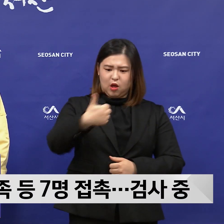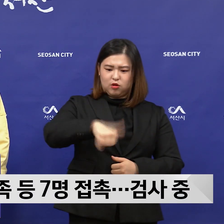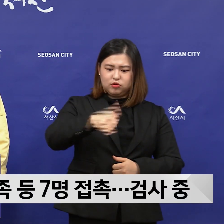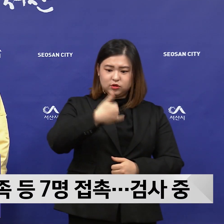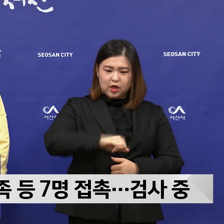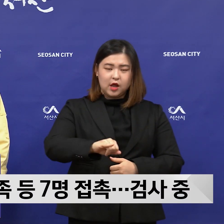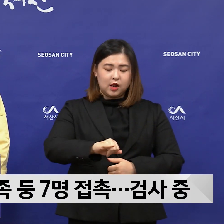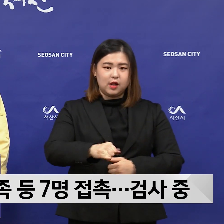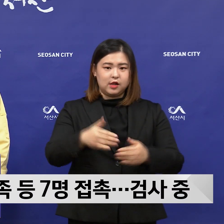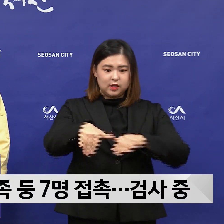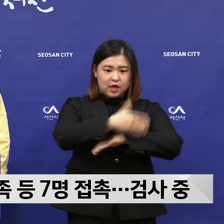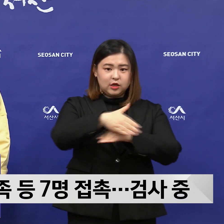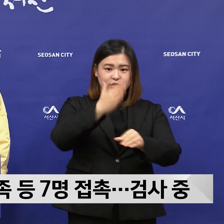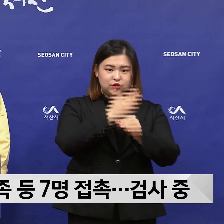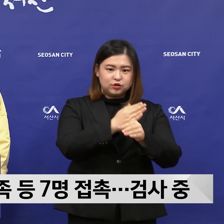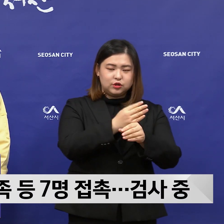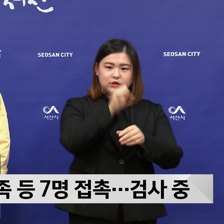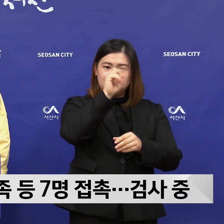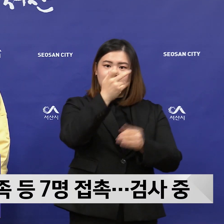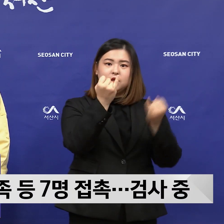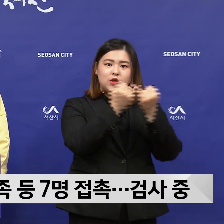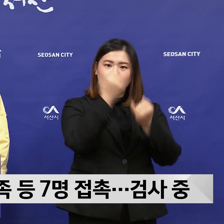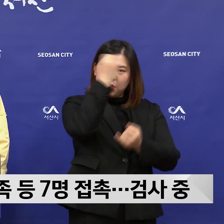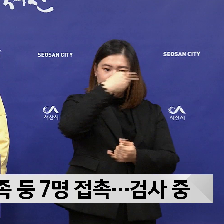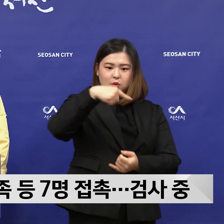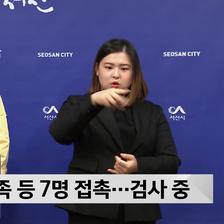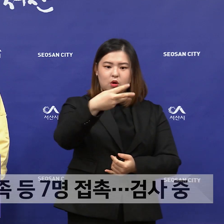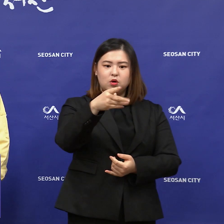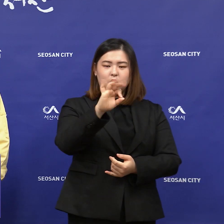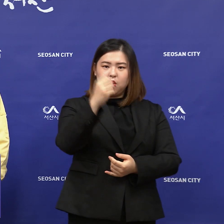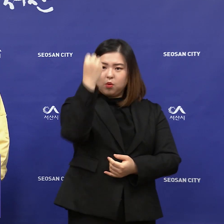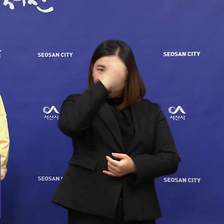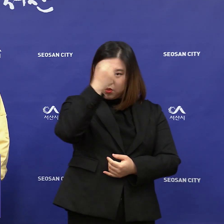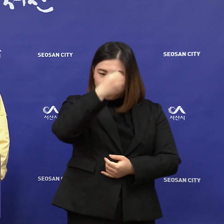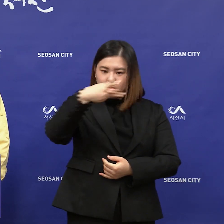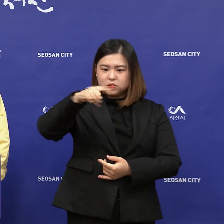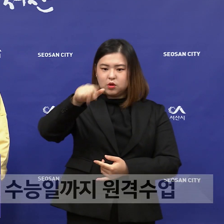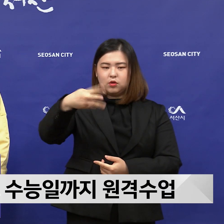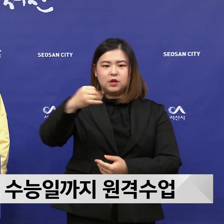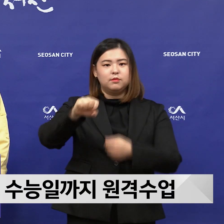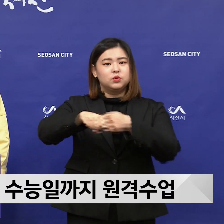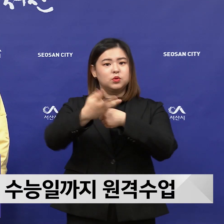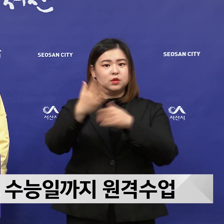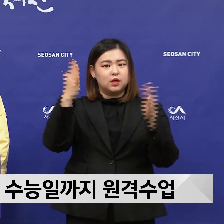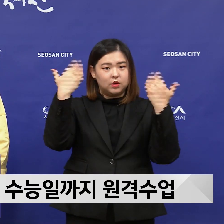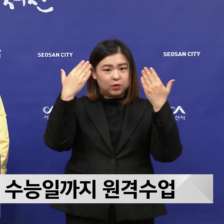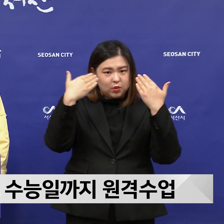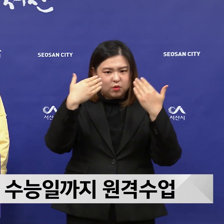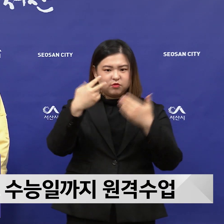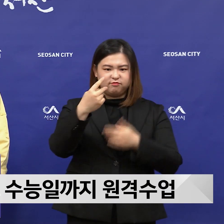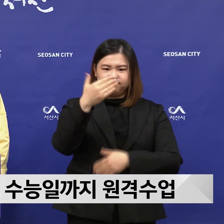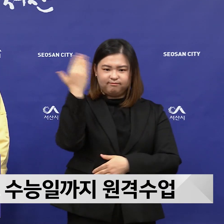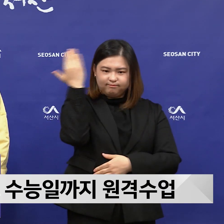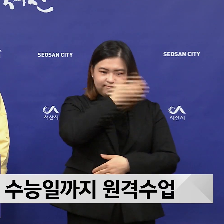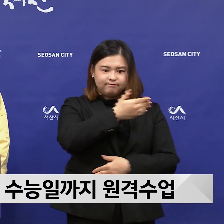서산여고, 서령고, 성림초에 대해서는 방역소독을 완료하였으며,